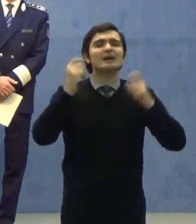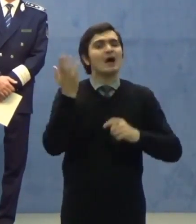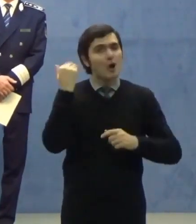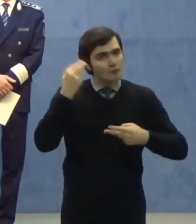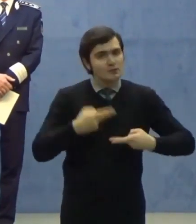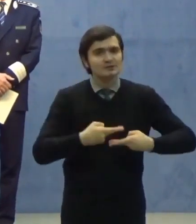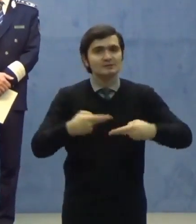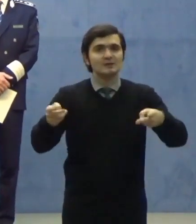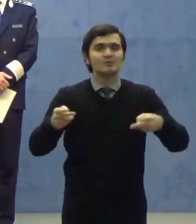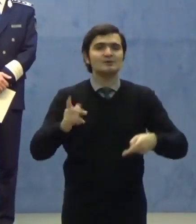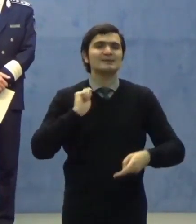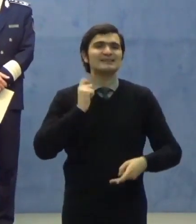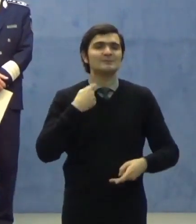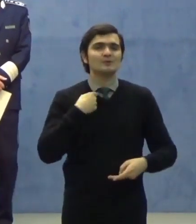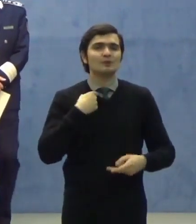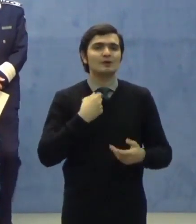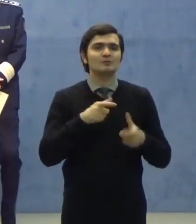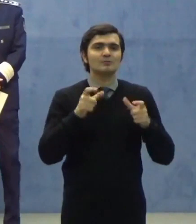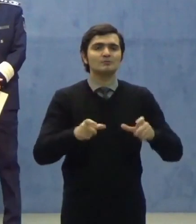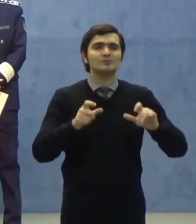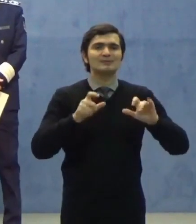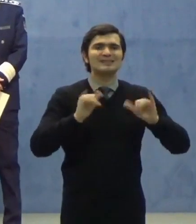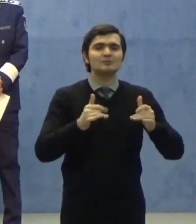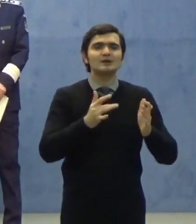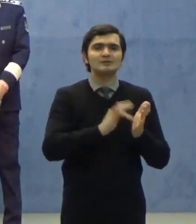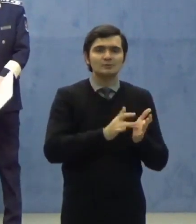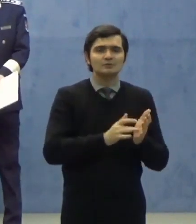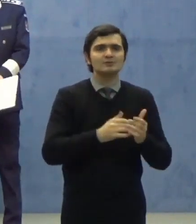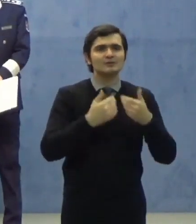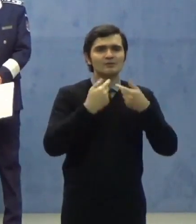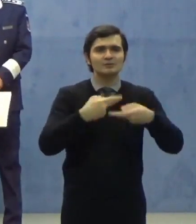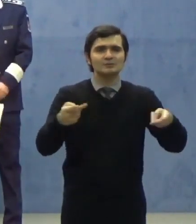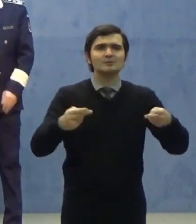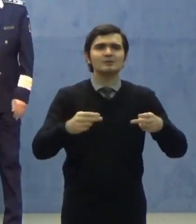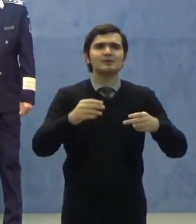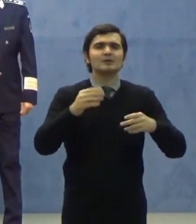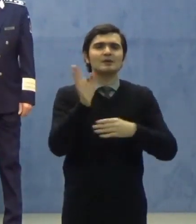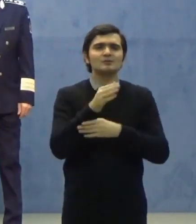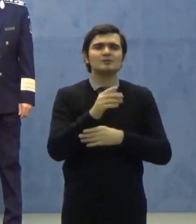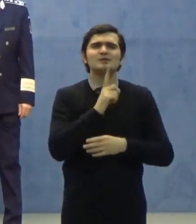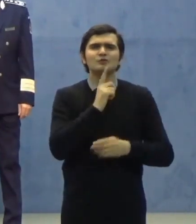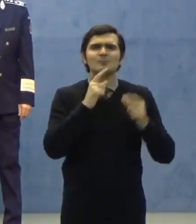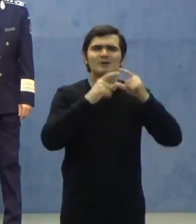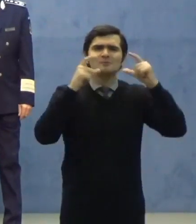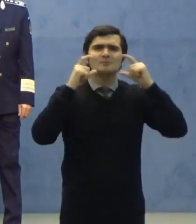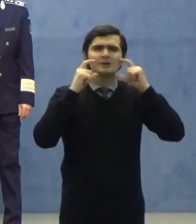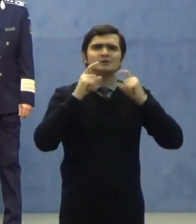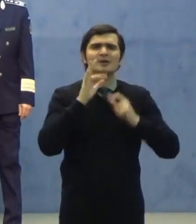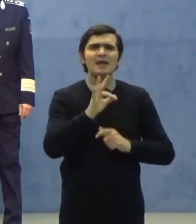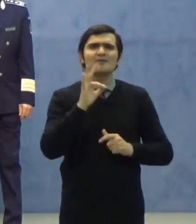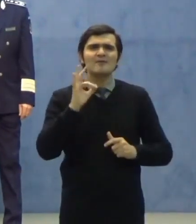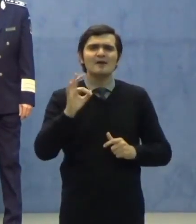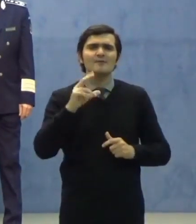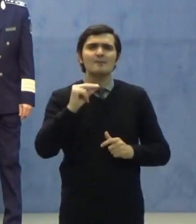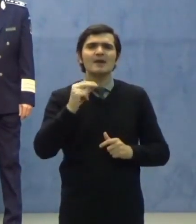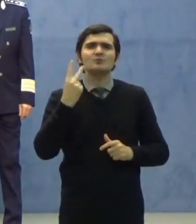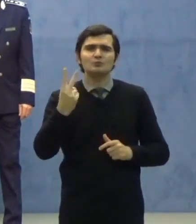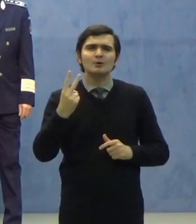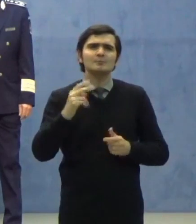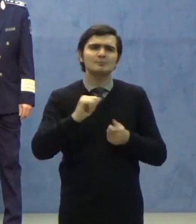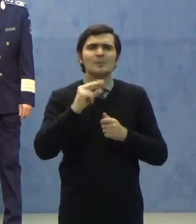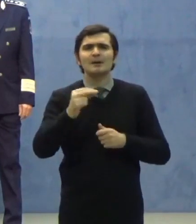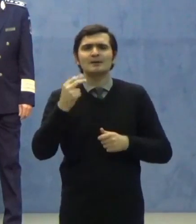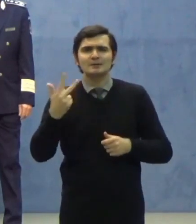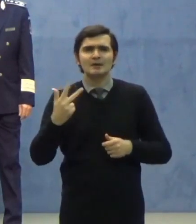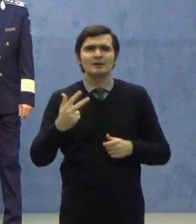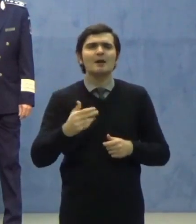General pentru situații de urgență pe plan național vorbim aici de măștile FFP2 FFP3 care au fost distribuite 80.000 de